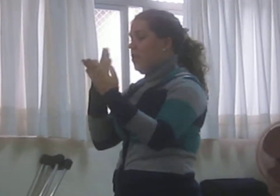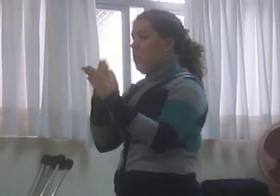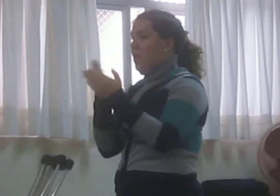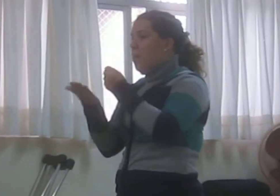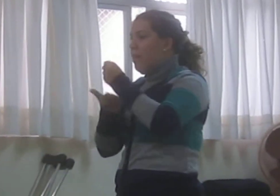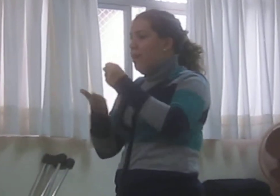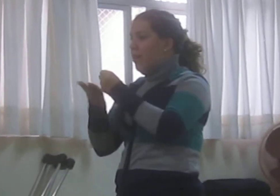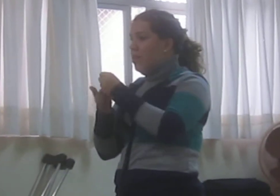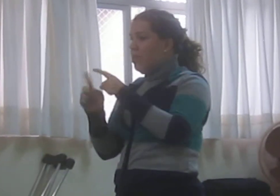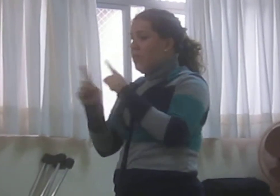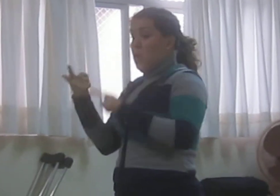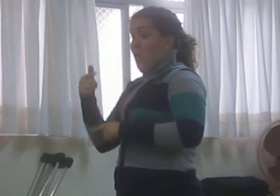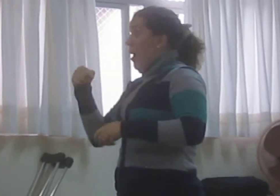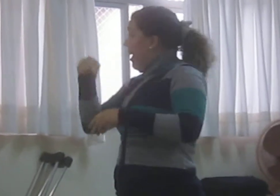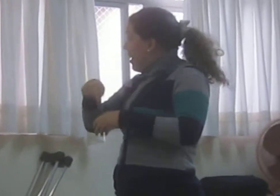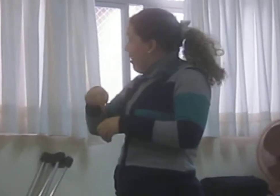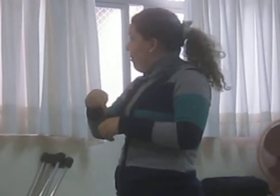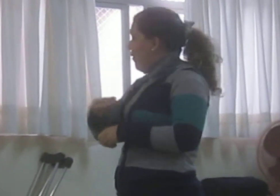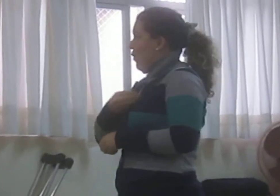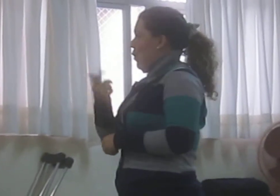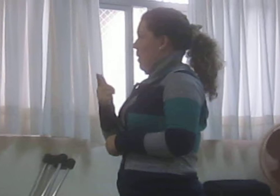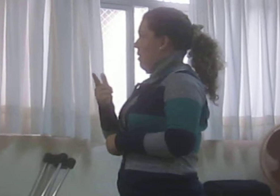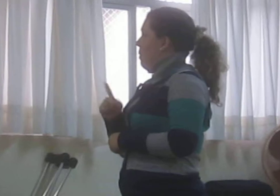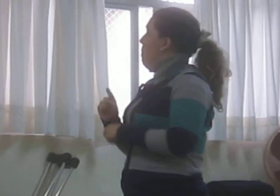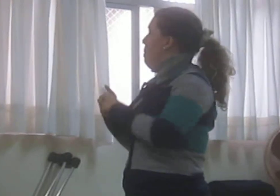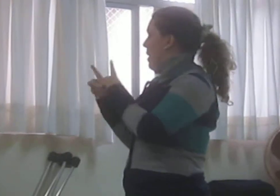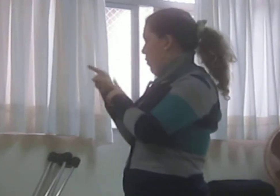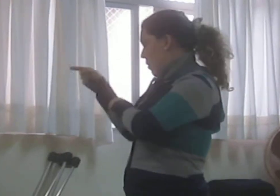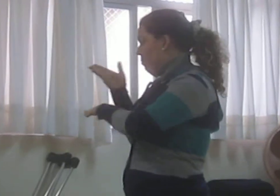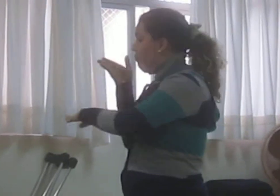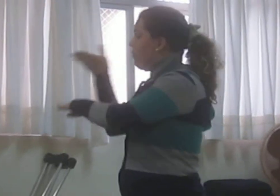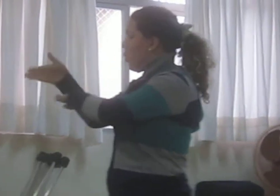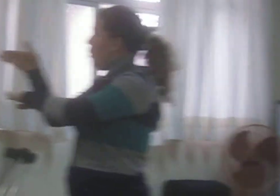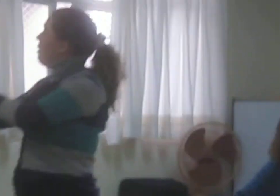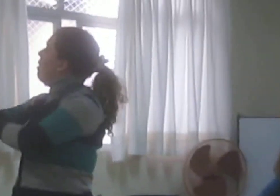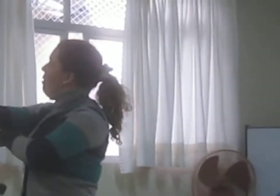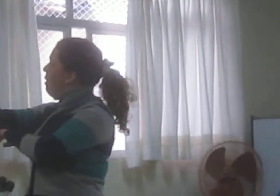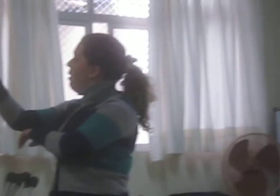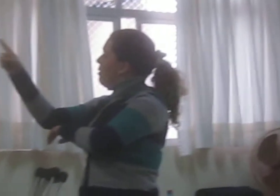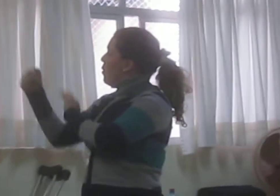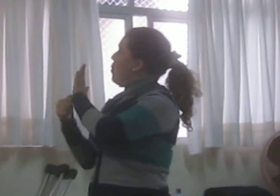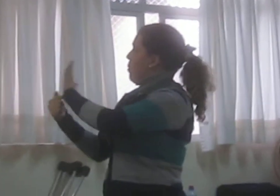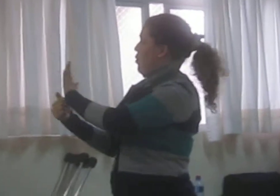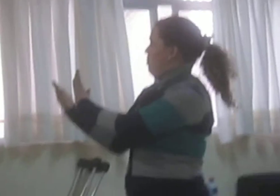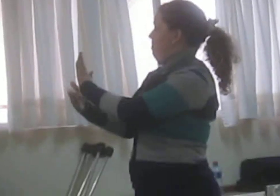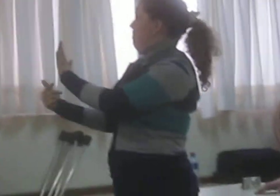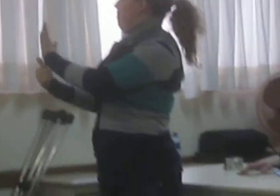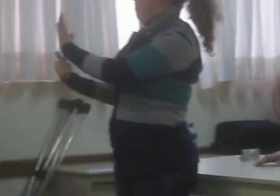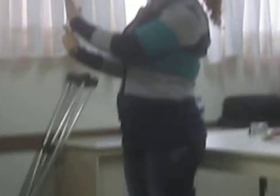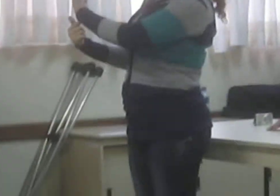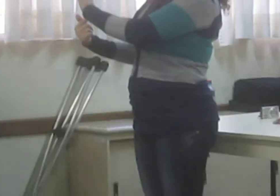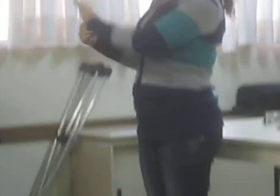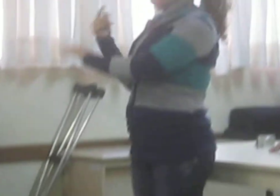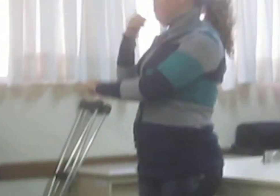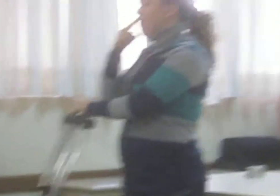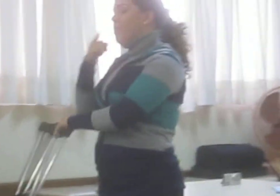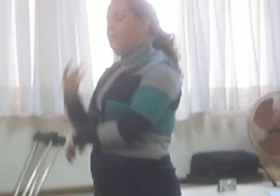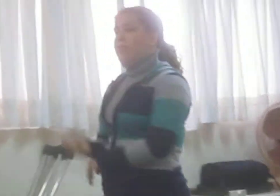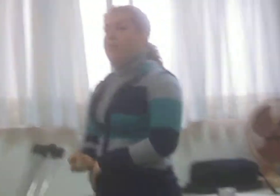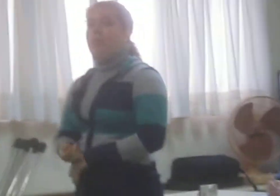ela pode ir lá, a gente pode ir lá, está vendo sim. O Cris, quais são as funções que eles ocupam no mercado de trabalho, vocês sabem? Então, essa é uma